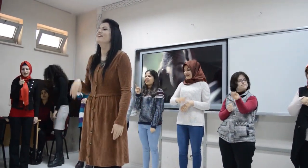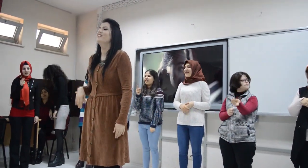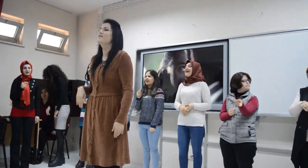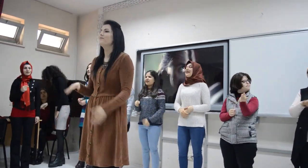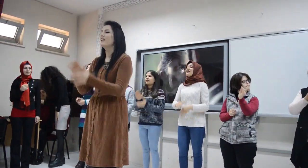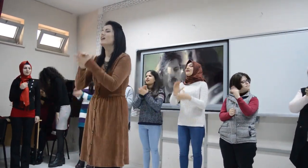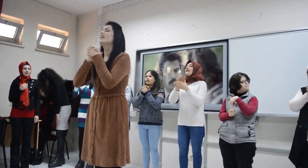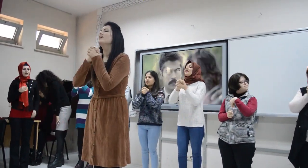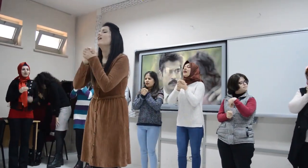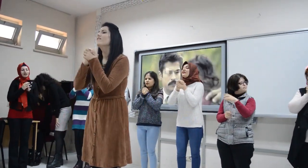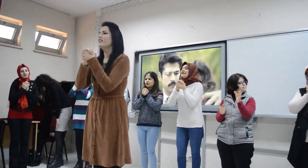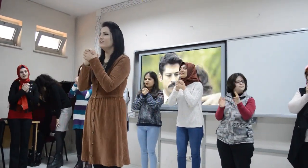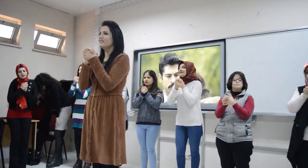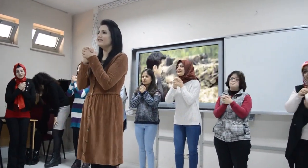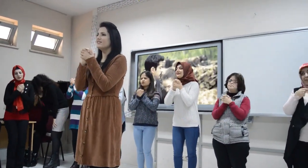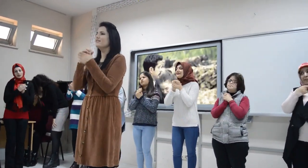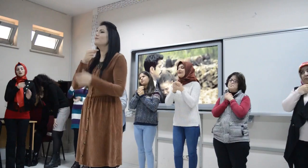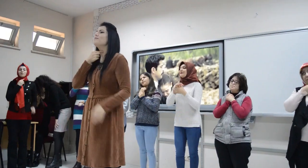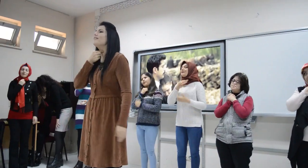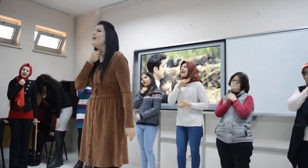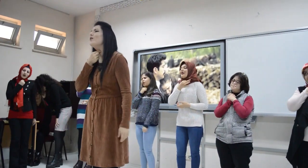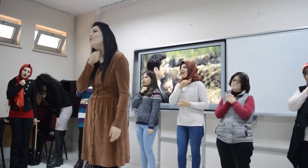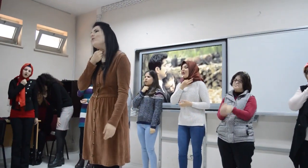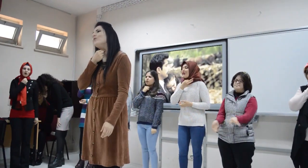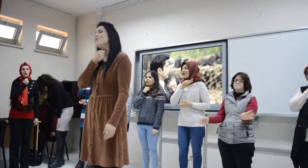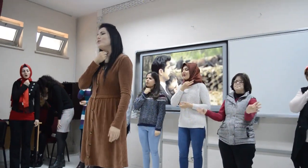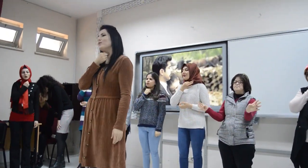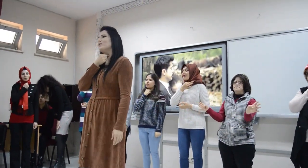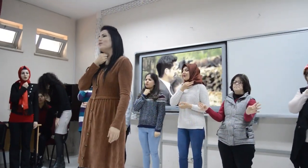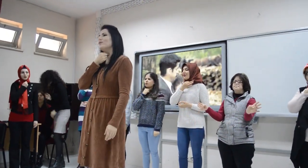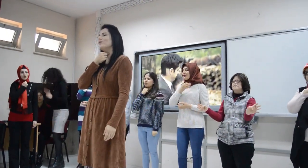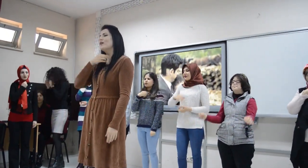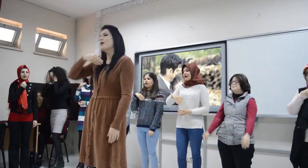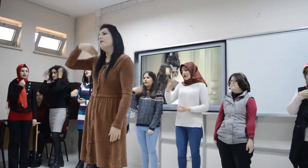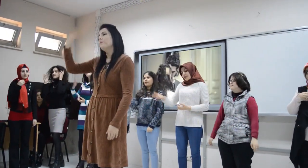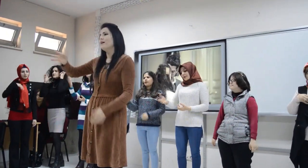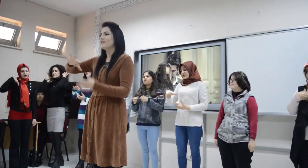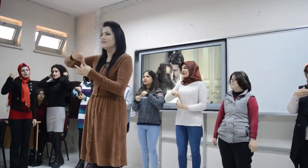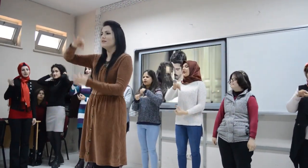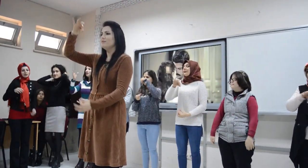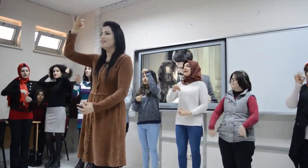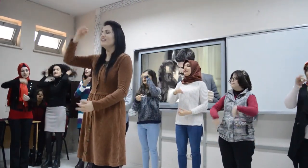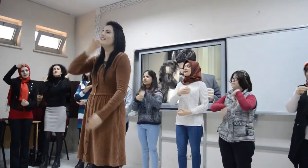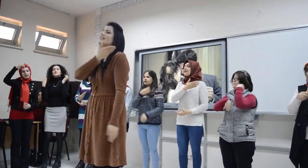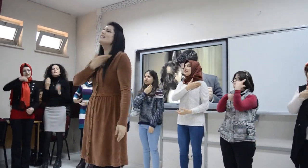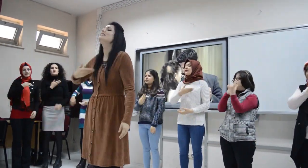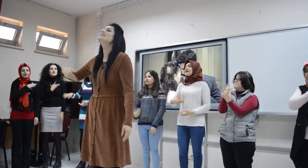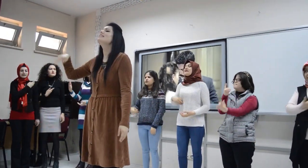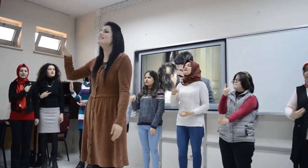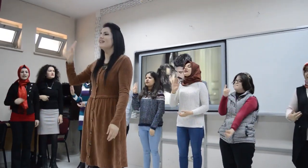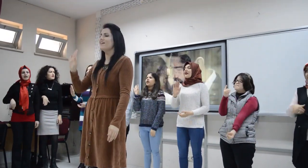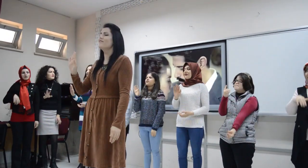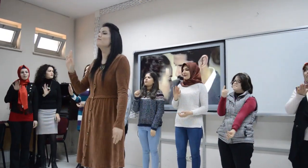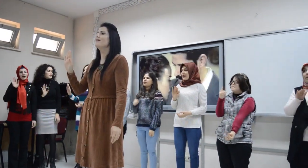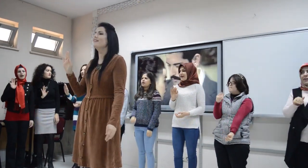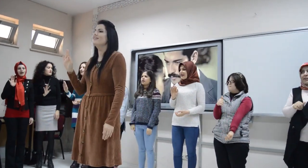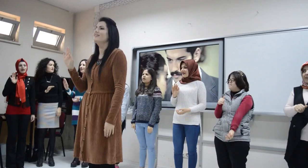Yalvarırım ne olur, başka beni istemem,